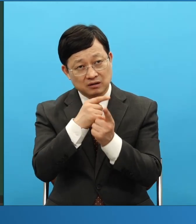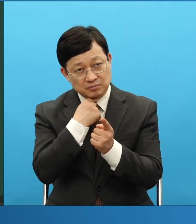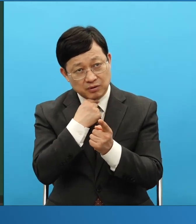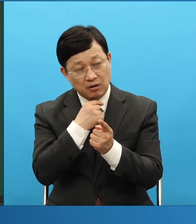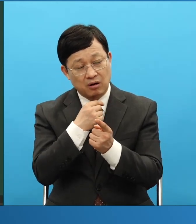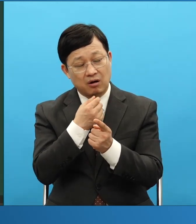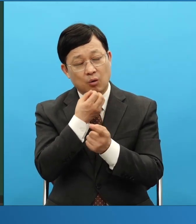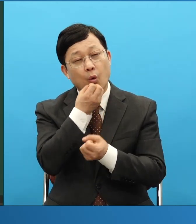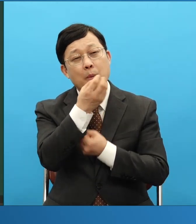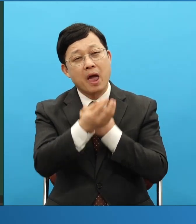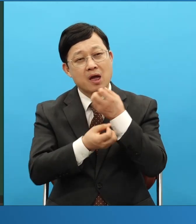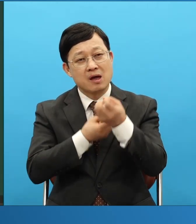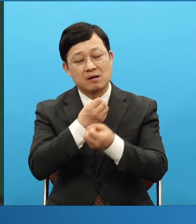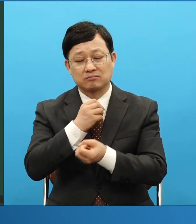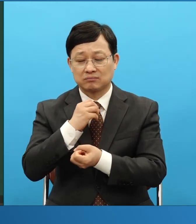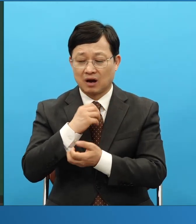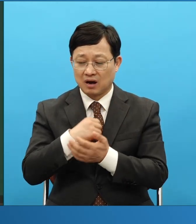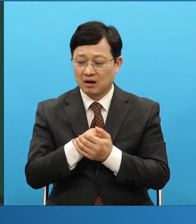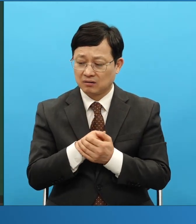그래도 참 괜찮은 면담이